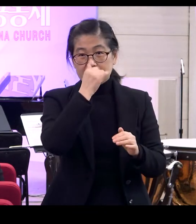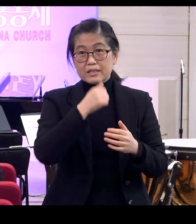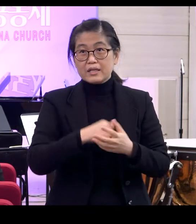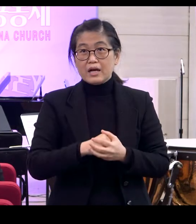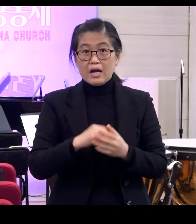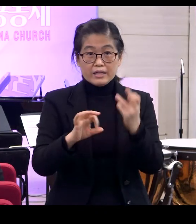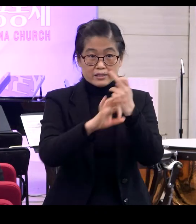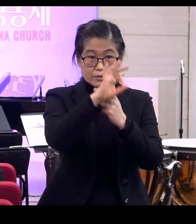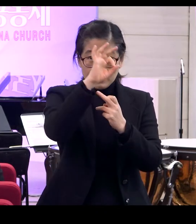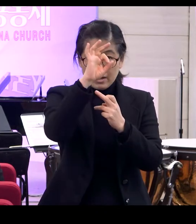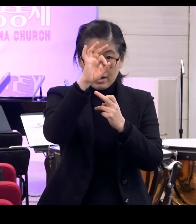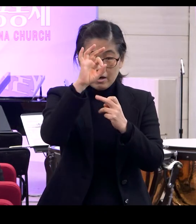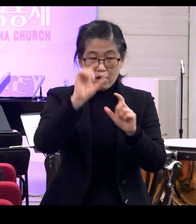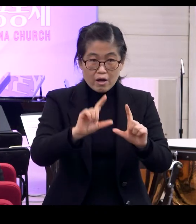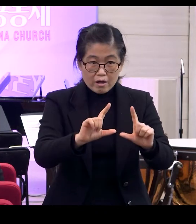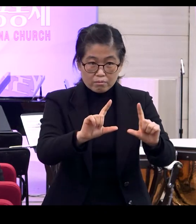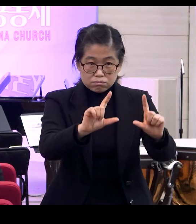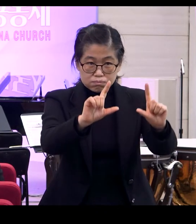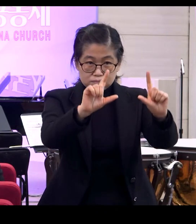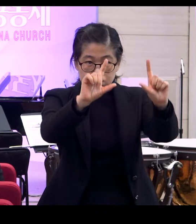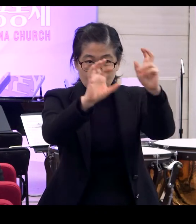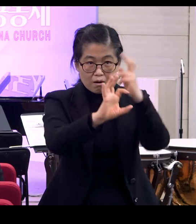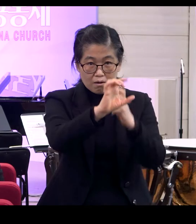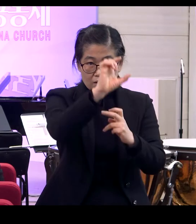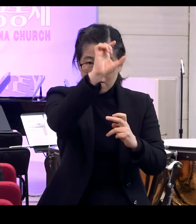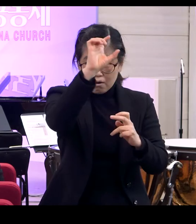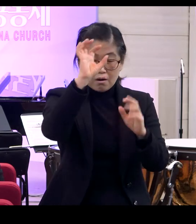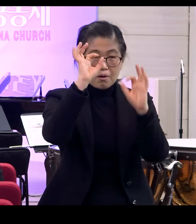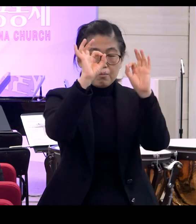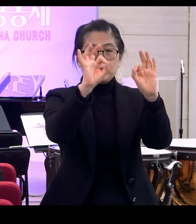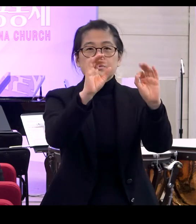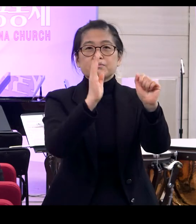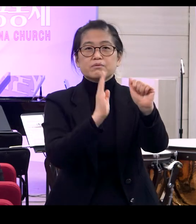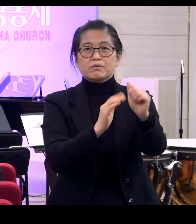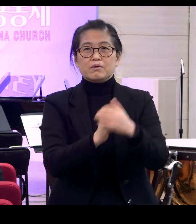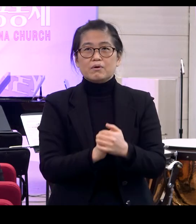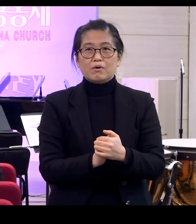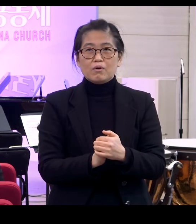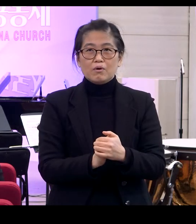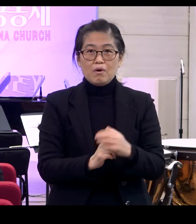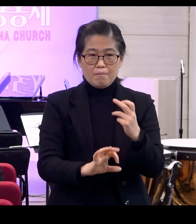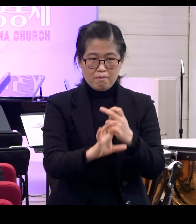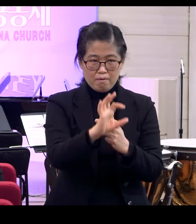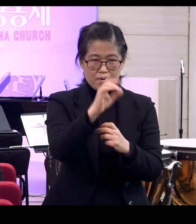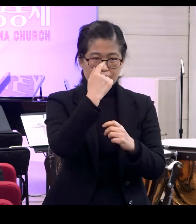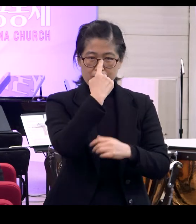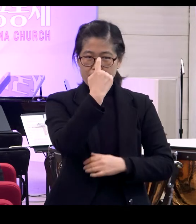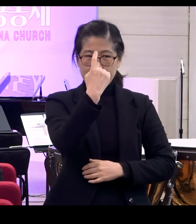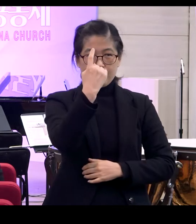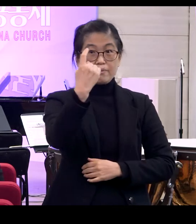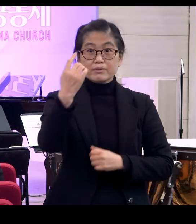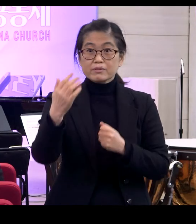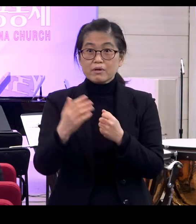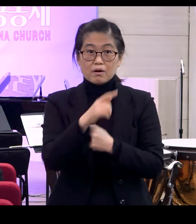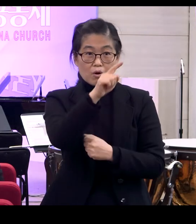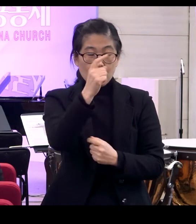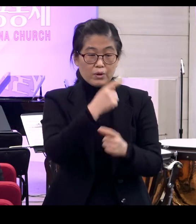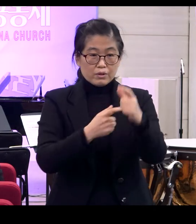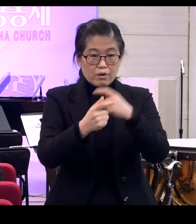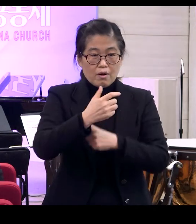아침에 떠오르는 태양 굉장히 장엄하지요 하지만요 그것보다 훨씬 더 감동적인 게